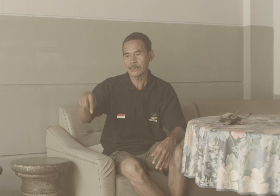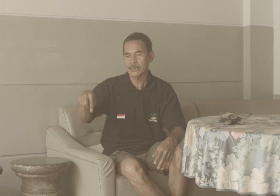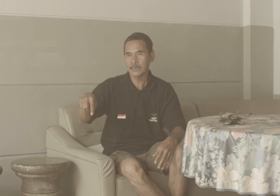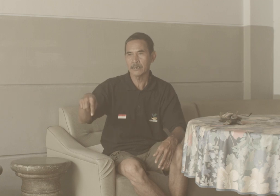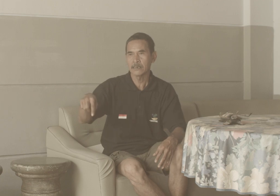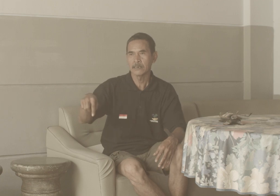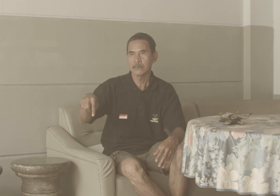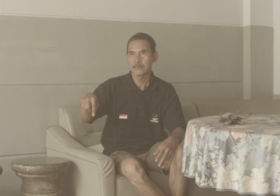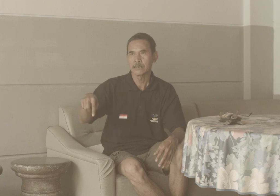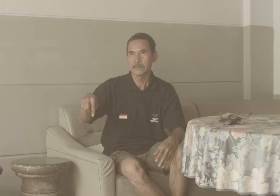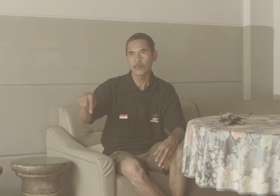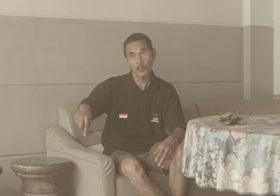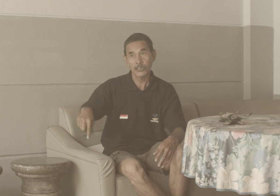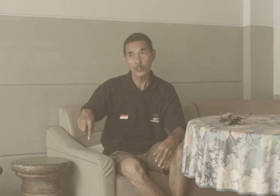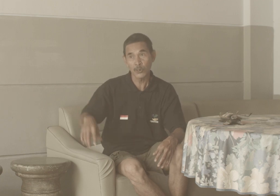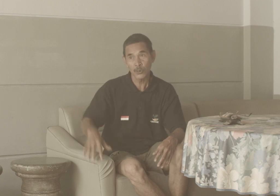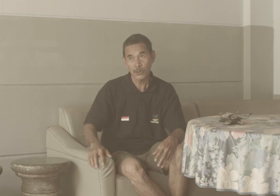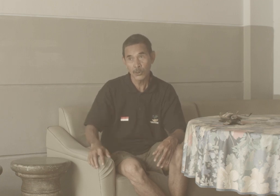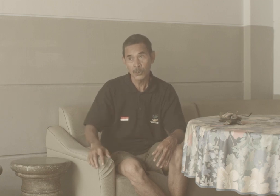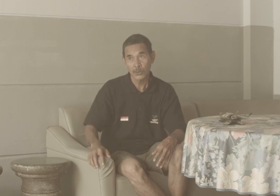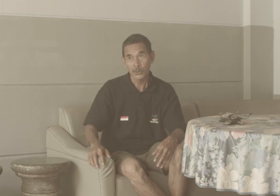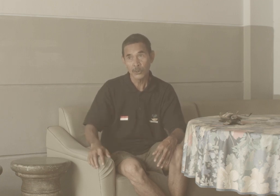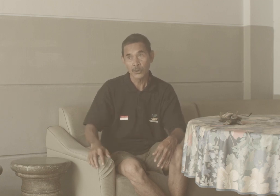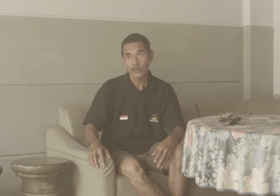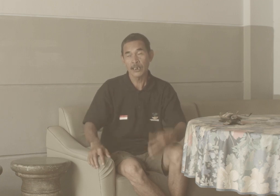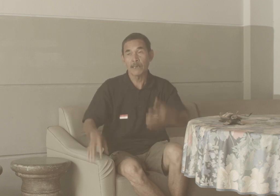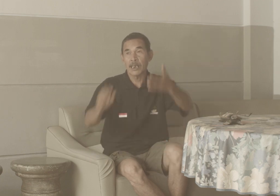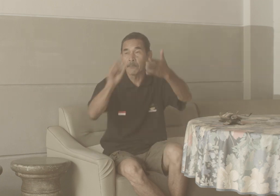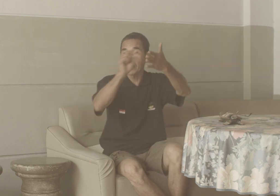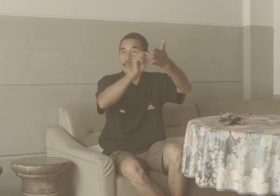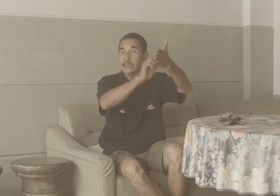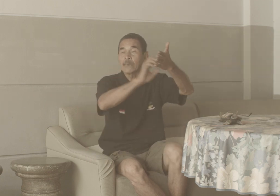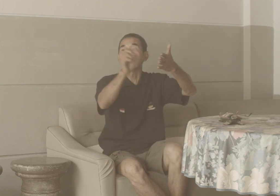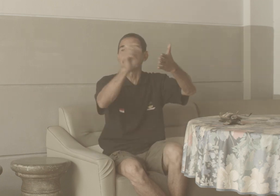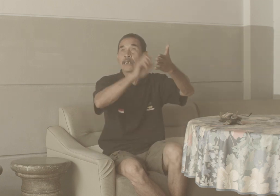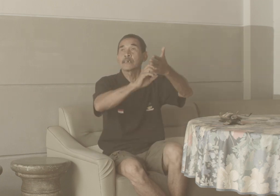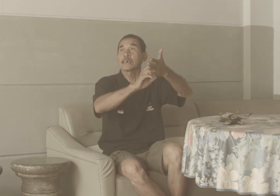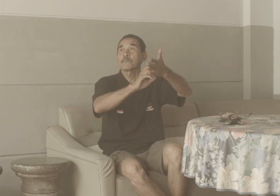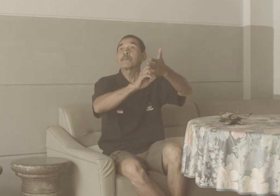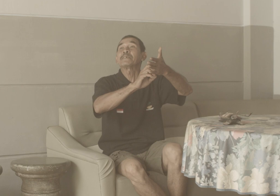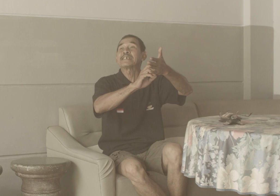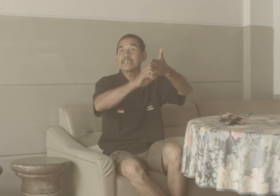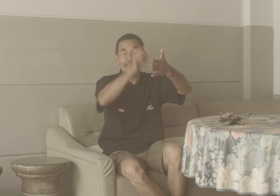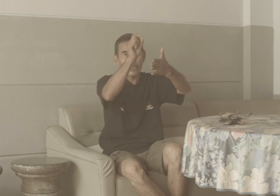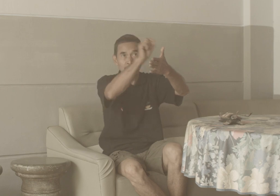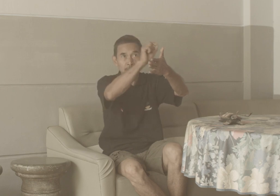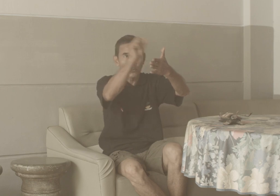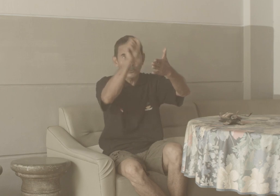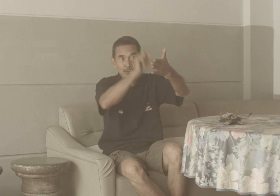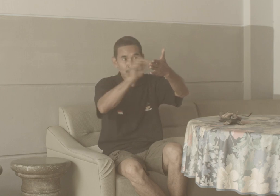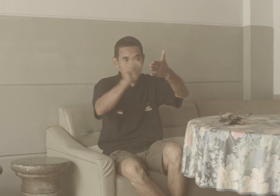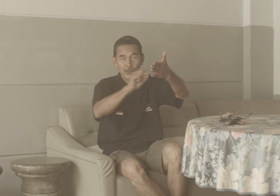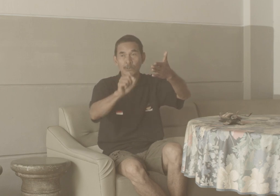Si Kolok Sinur Nah lama-lama Saya membuat Family 3 nya itu Teruk Teruk